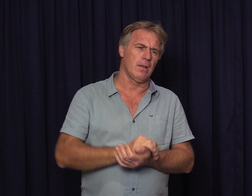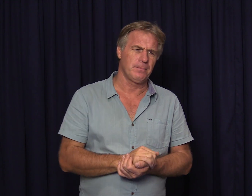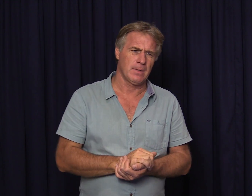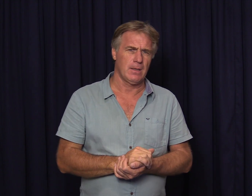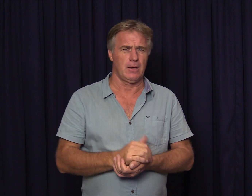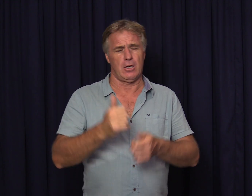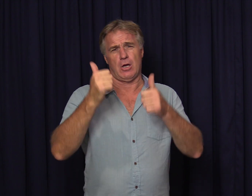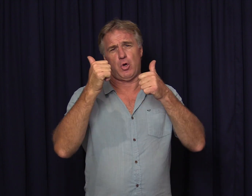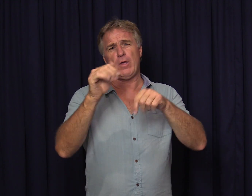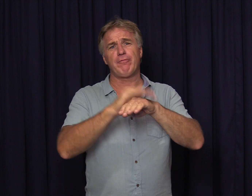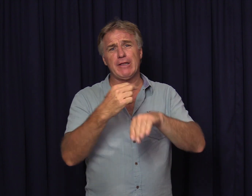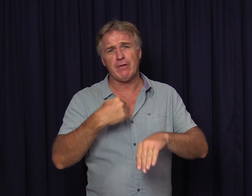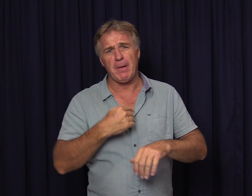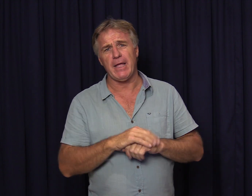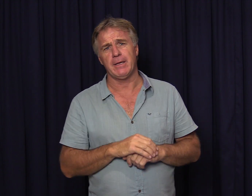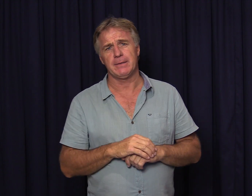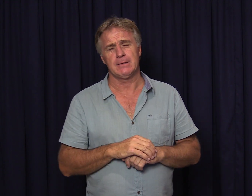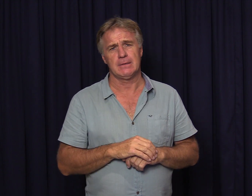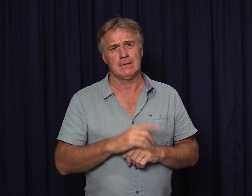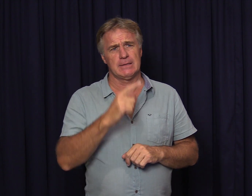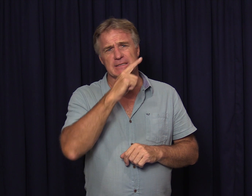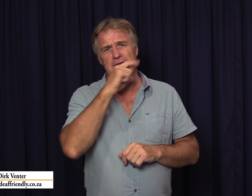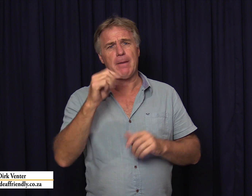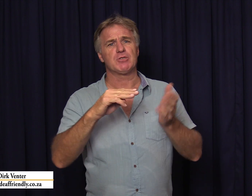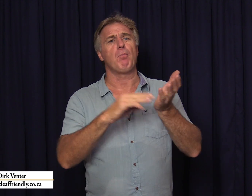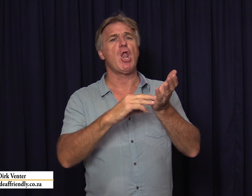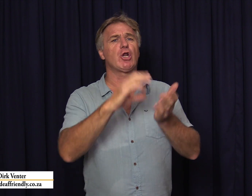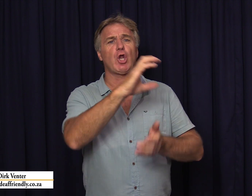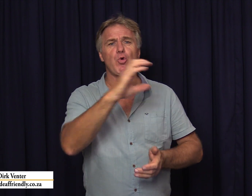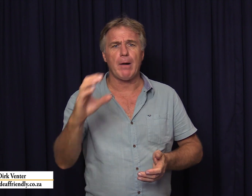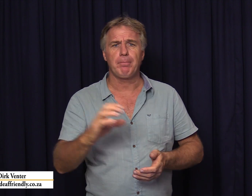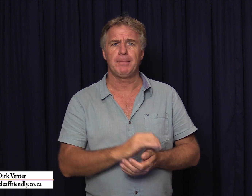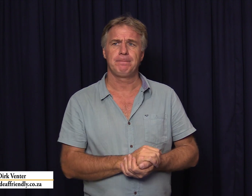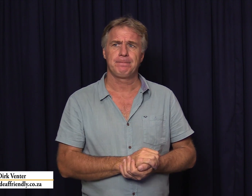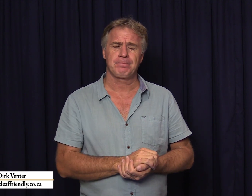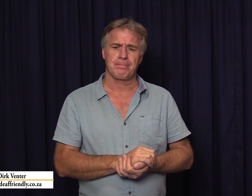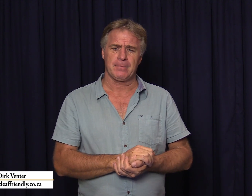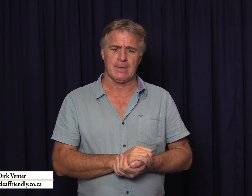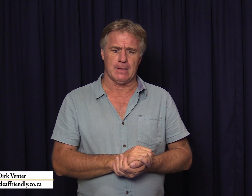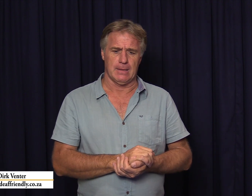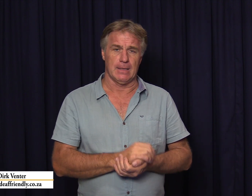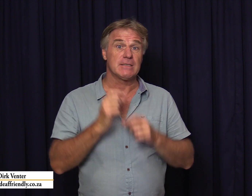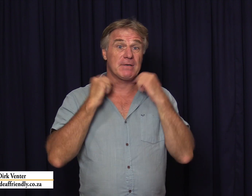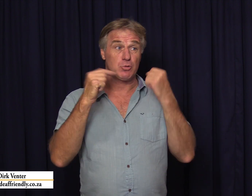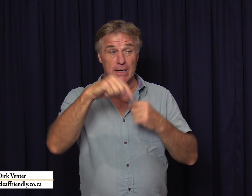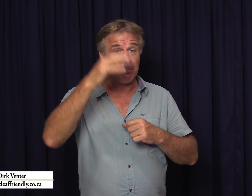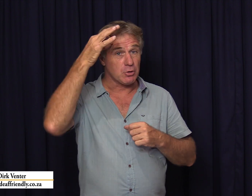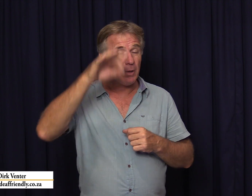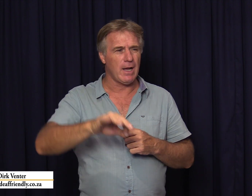goeie vriend van my sy naam is Muller Krookamp hy is pastoor hier in Pretoria